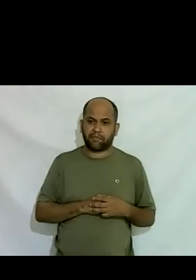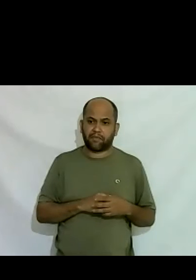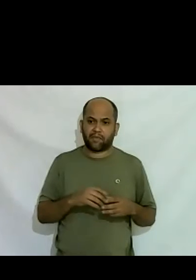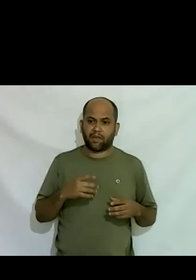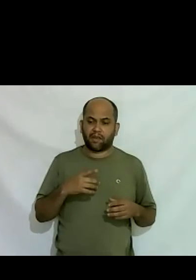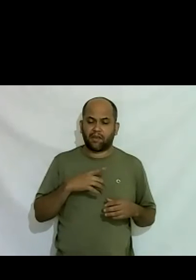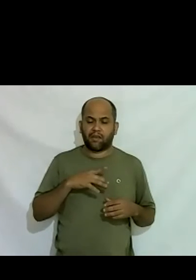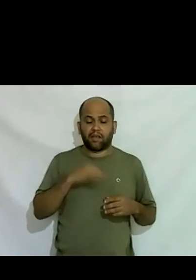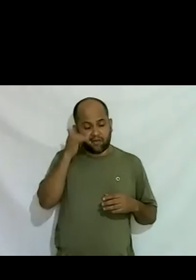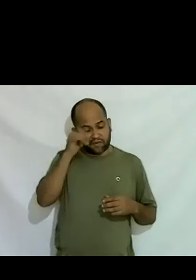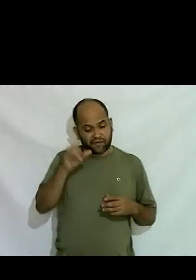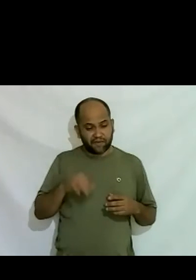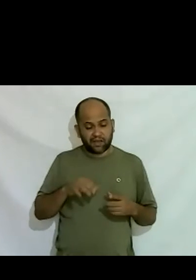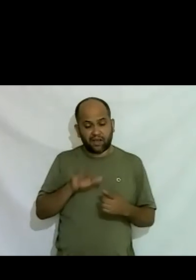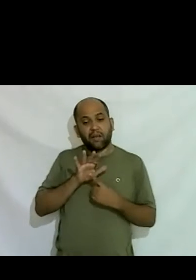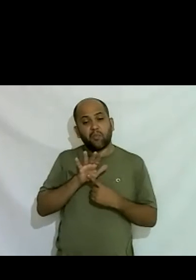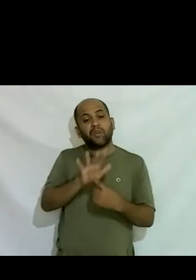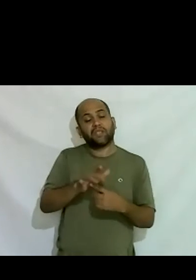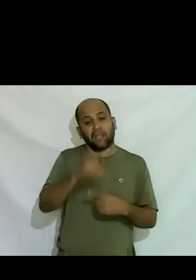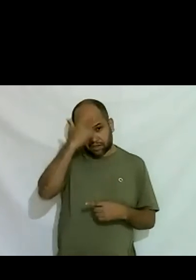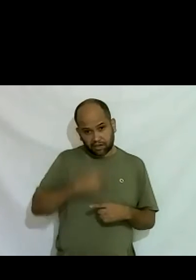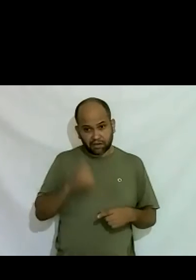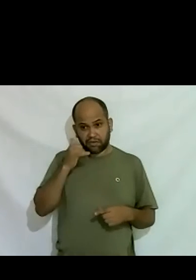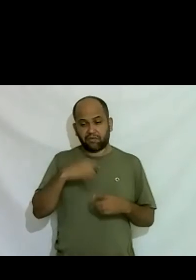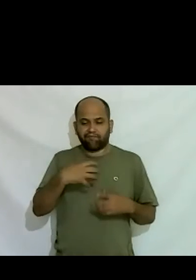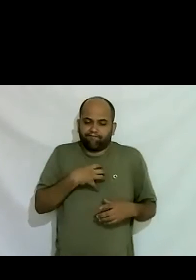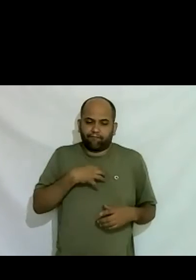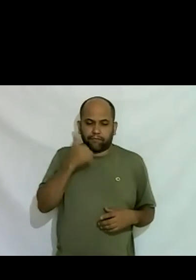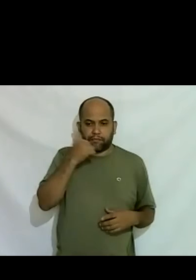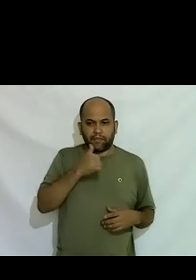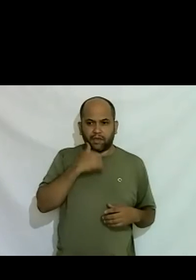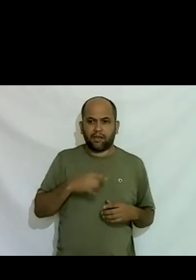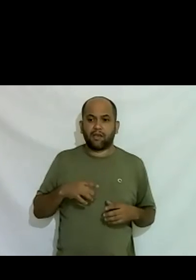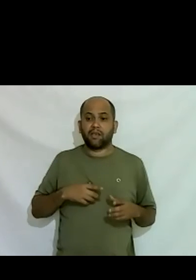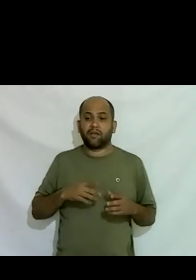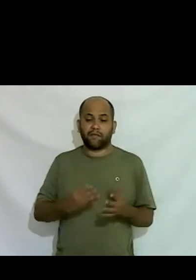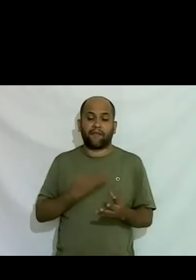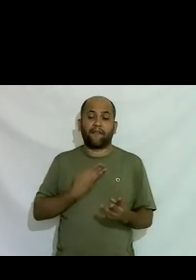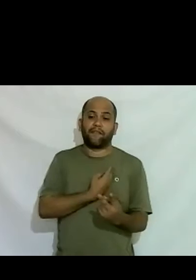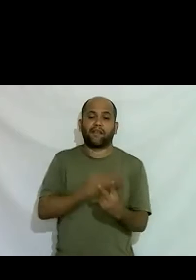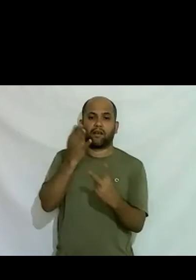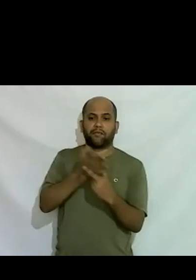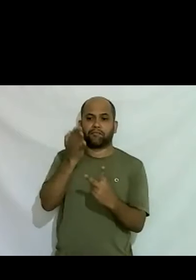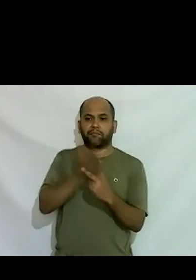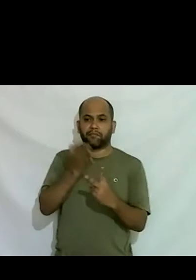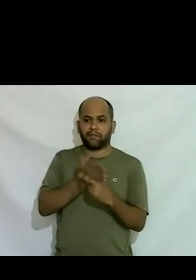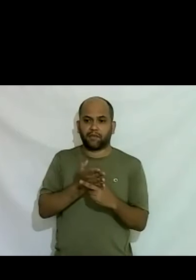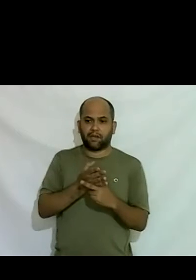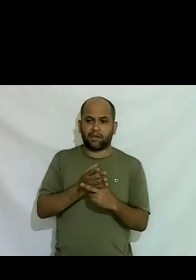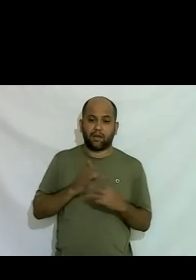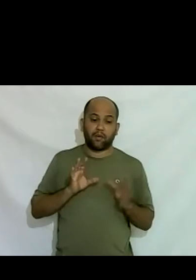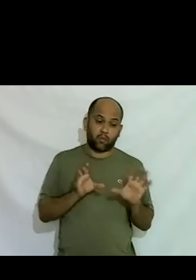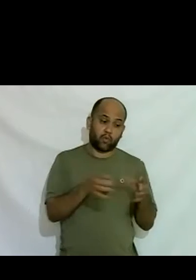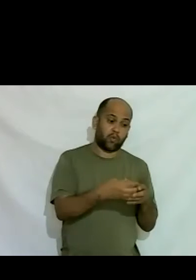demonstrando o quanto eu me identificava com o feminino e passei a levar uma vida dupla né eu entendi que pro mundo era